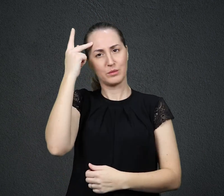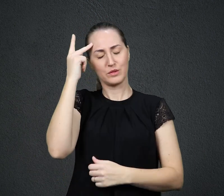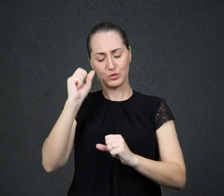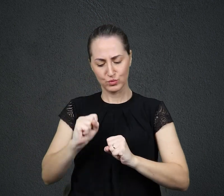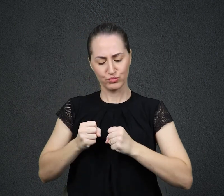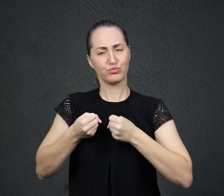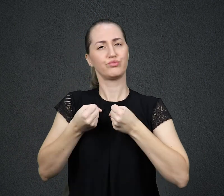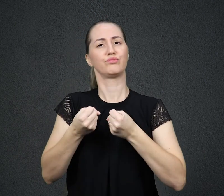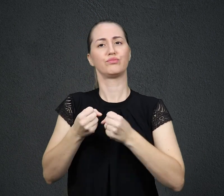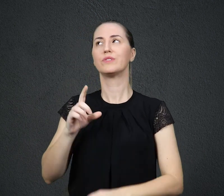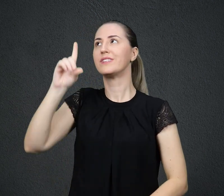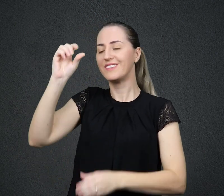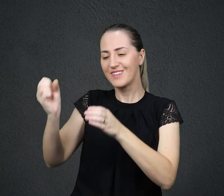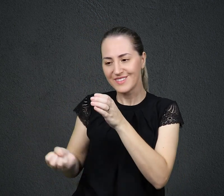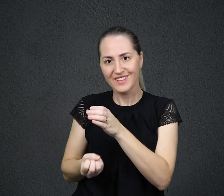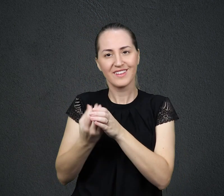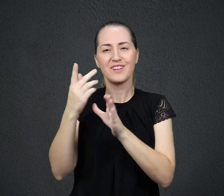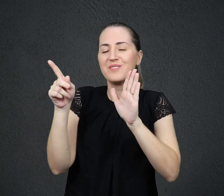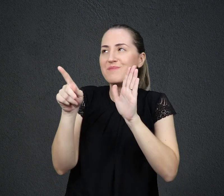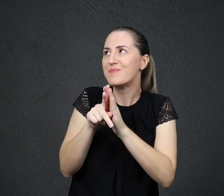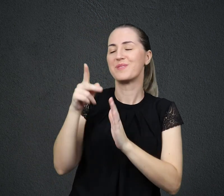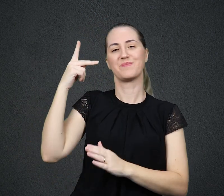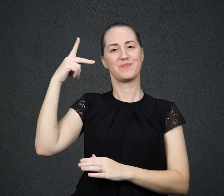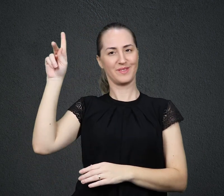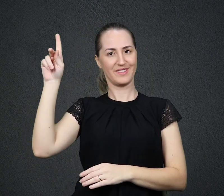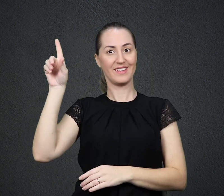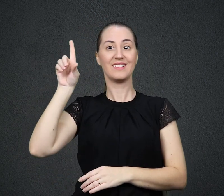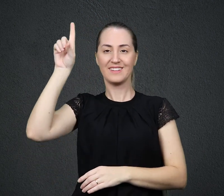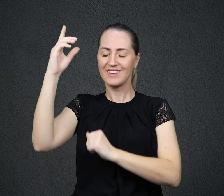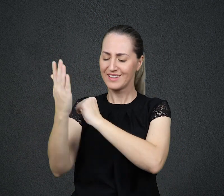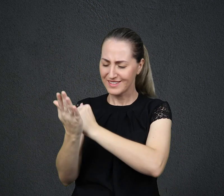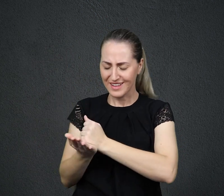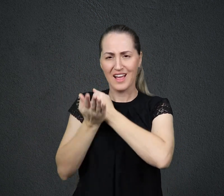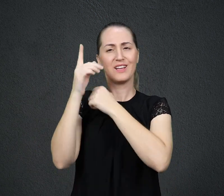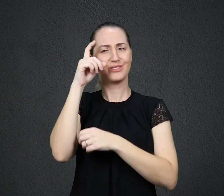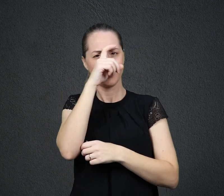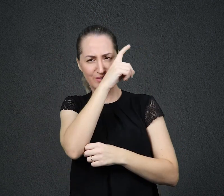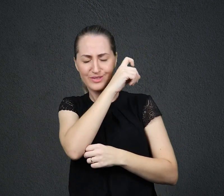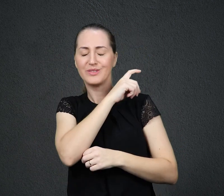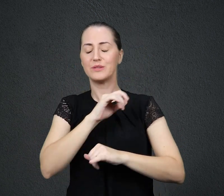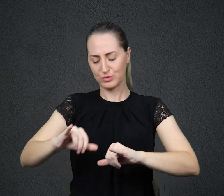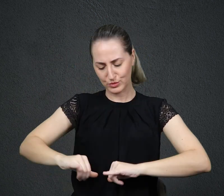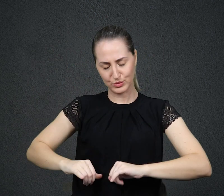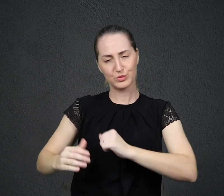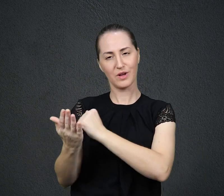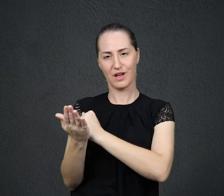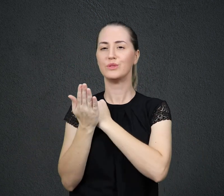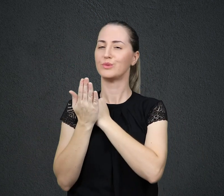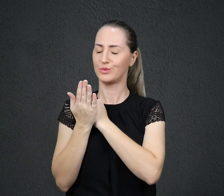Senhor também afirma que o ajudará nos momentos difíceis, versículos 2 a 4. O deserto da vida vai aparecer,